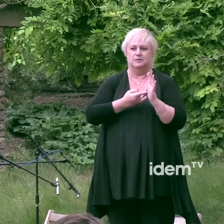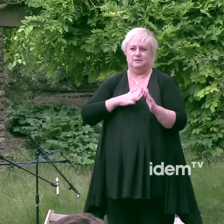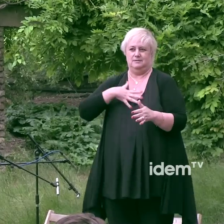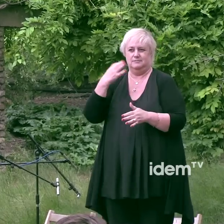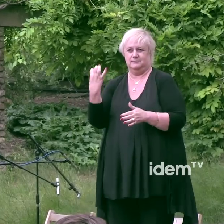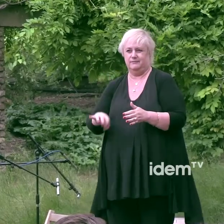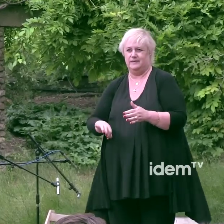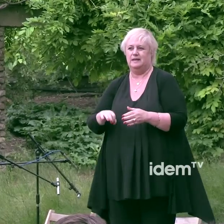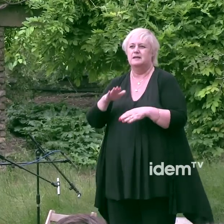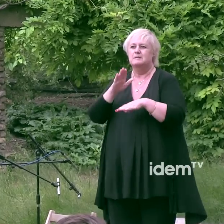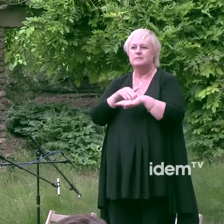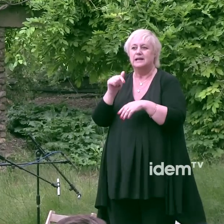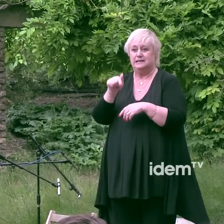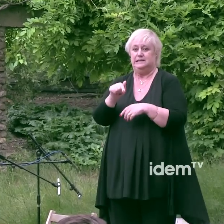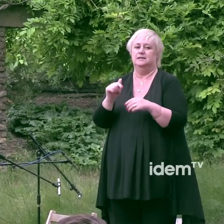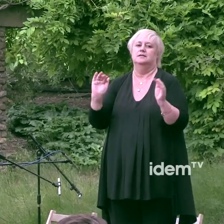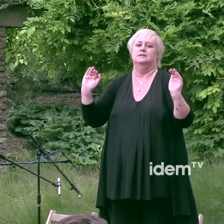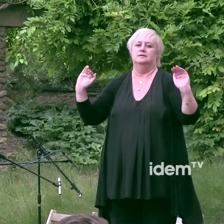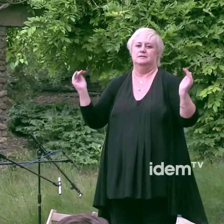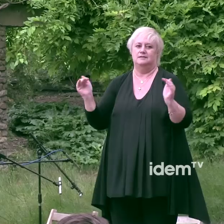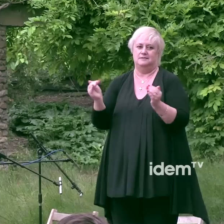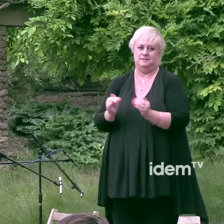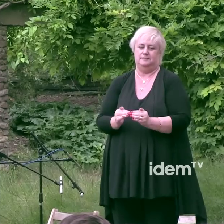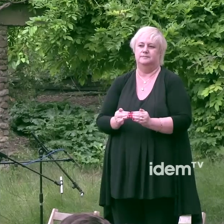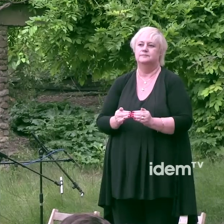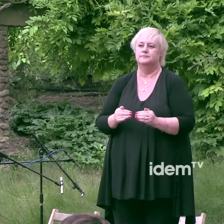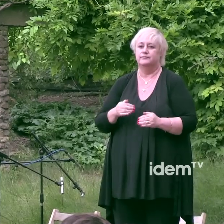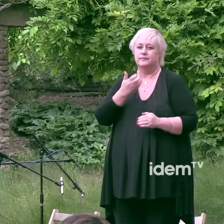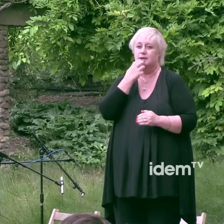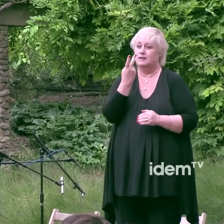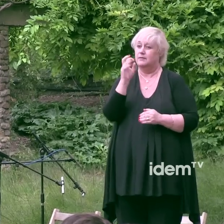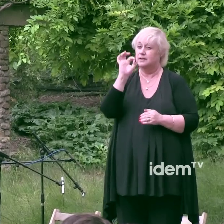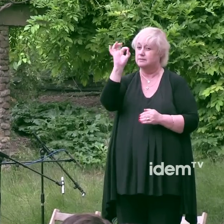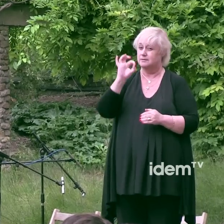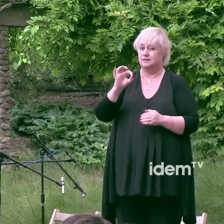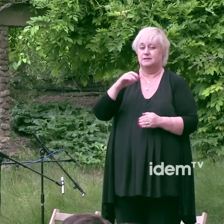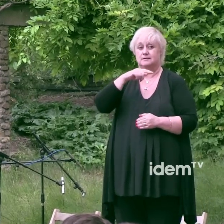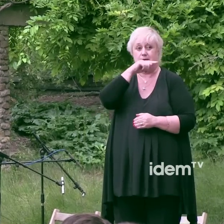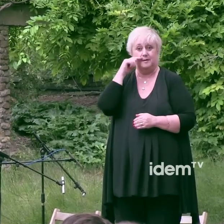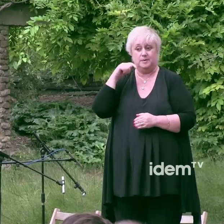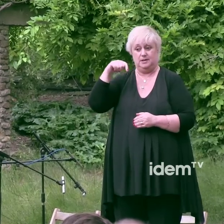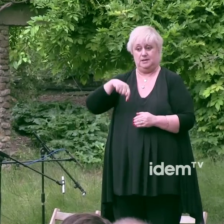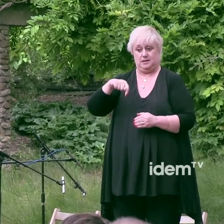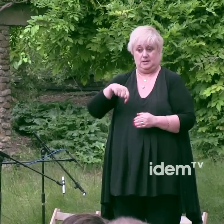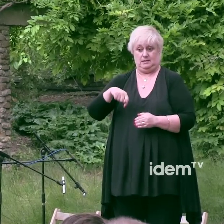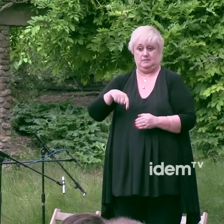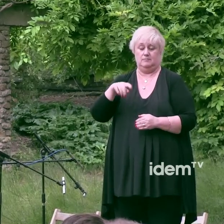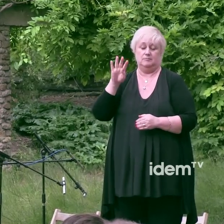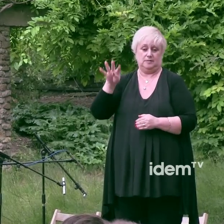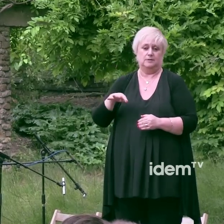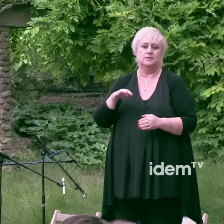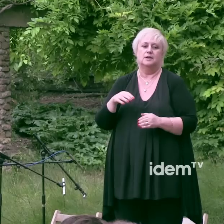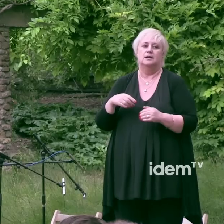a disminuir la incidència del VIH en aquest grup de població. El 20% dels homes d'aquest país que tenen sexe amb altres homes